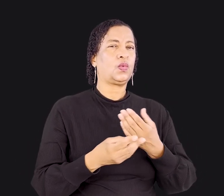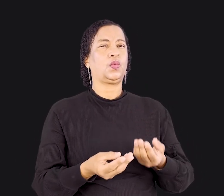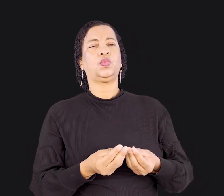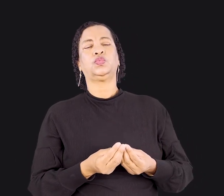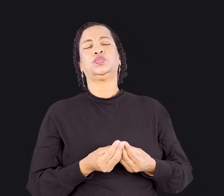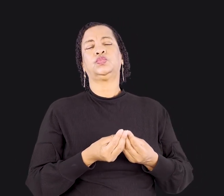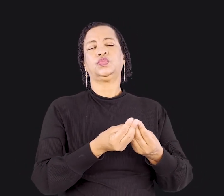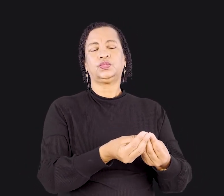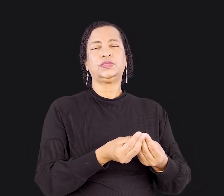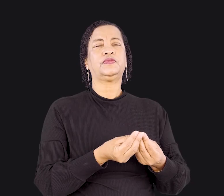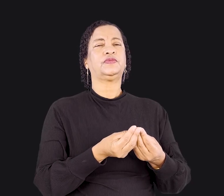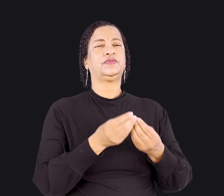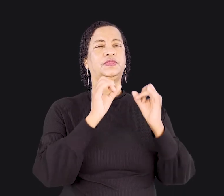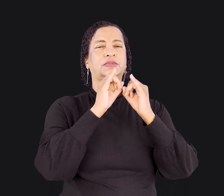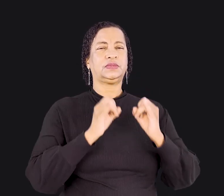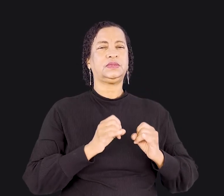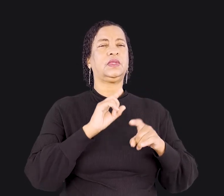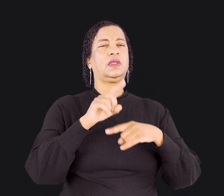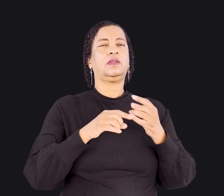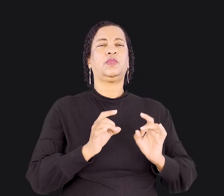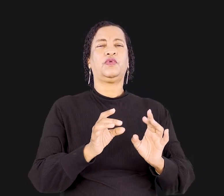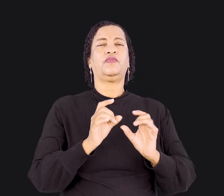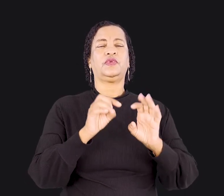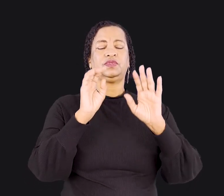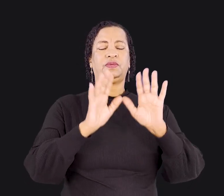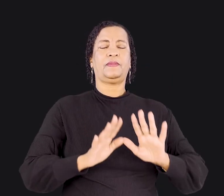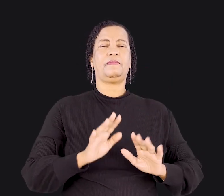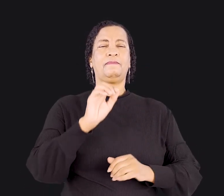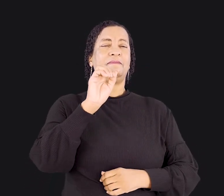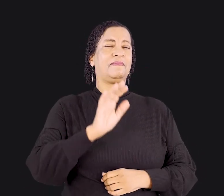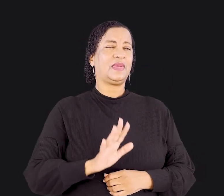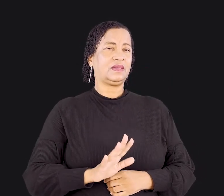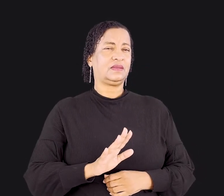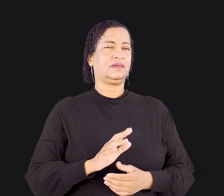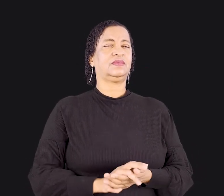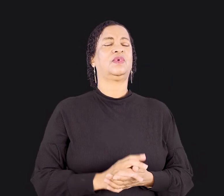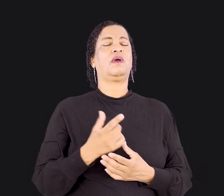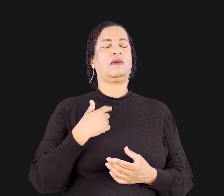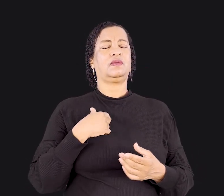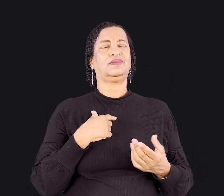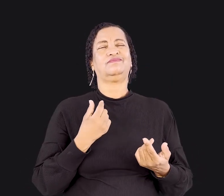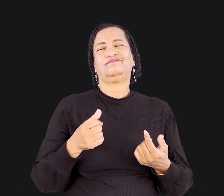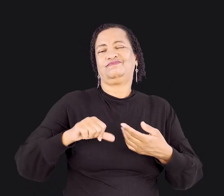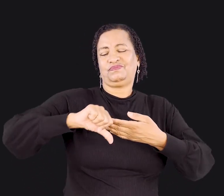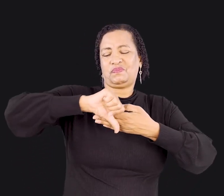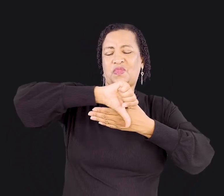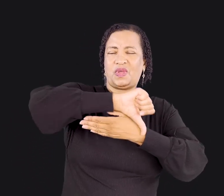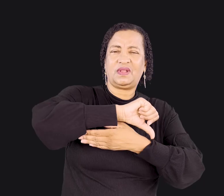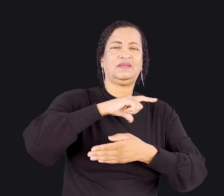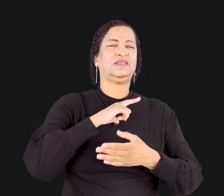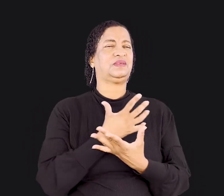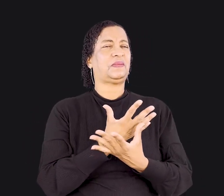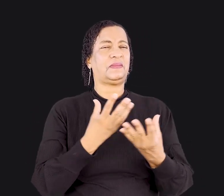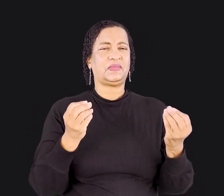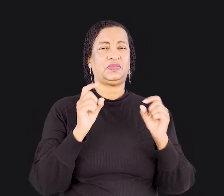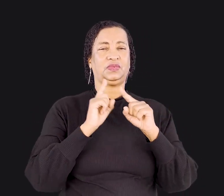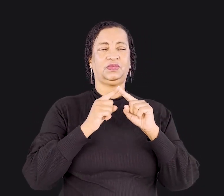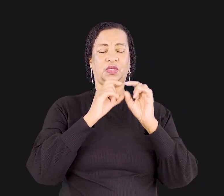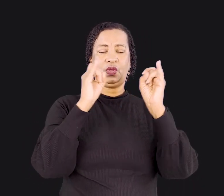carne no mercado a preços reduzidos. A idolatria praticada era muito ligada à imoralidade, pois os ídolos que eles adoravam tinham